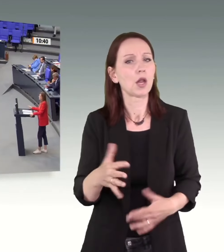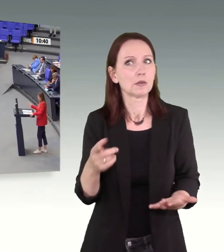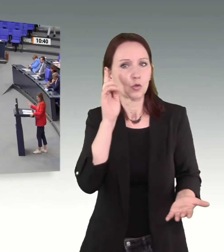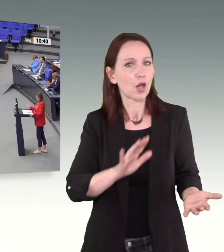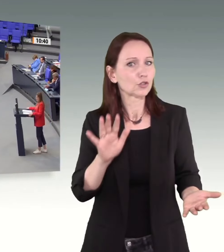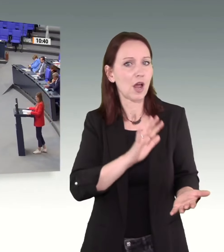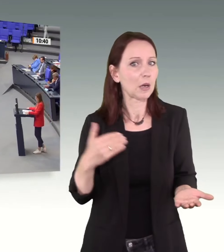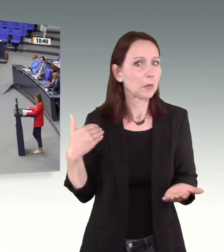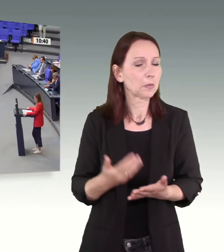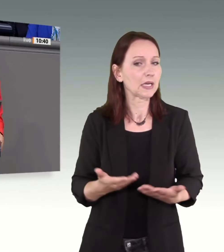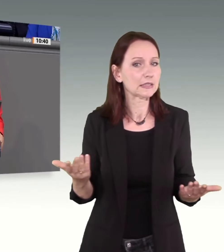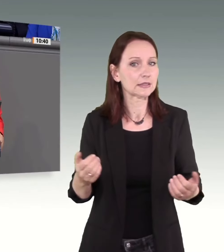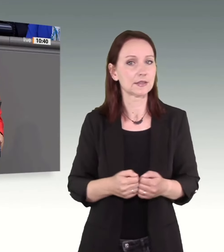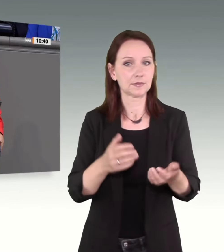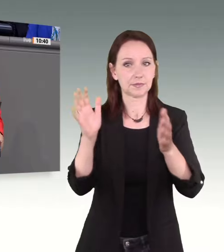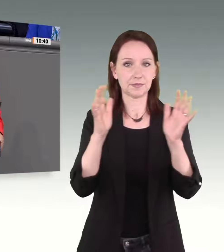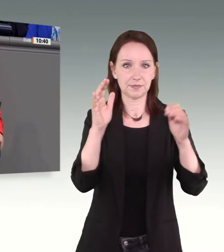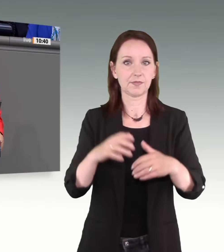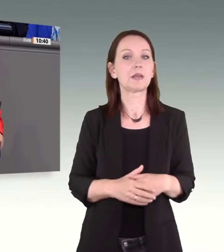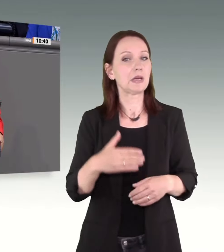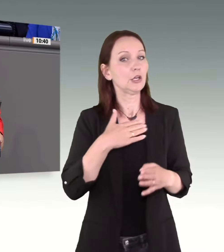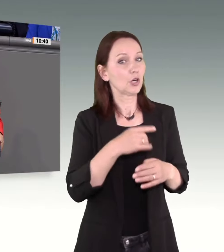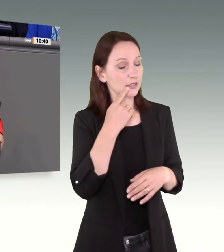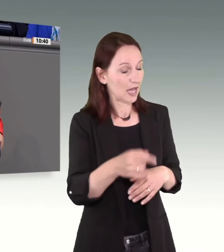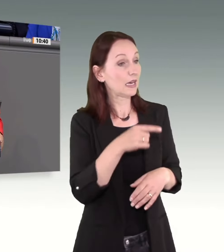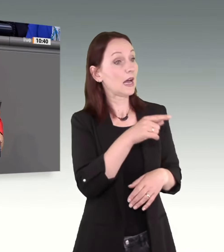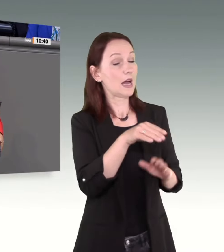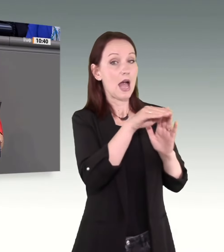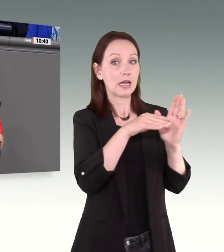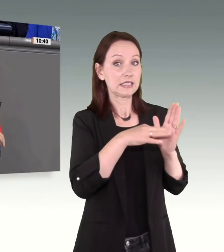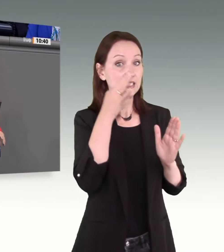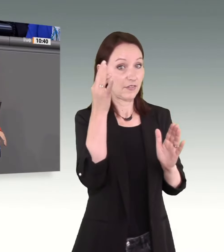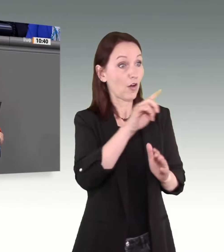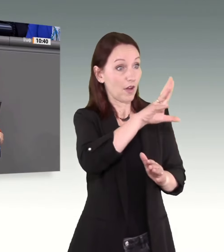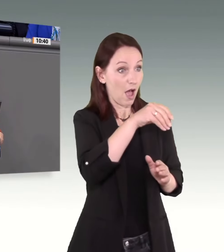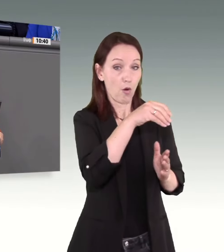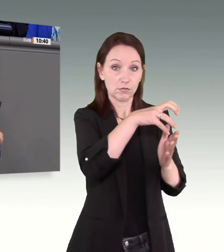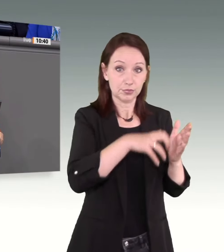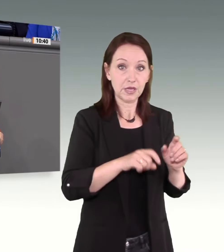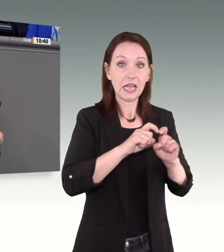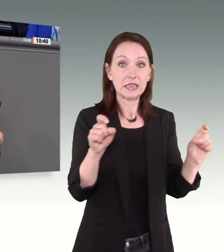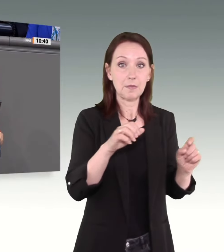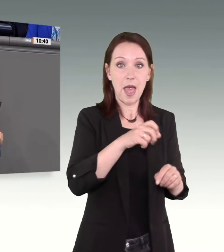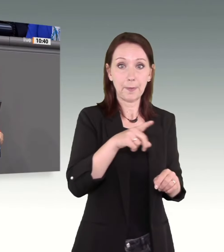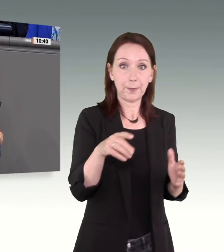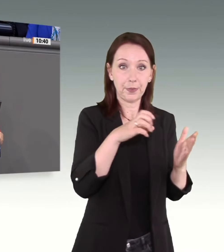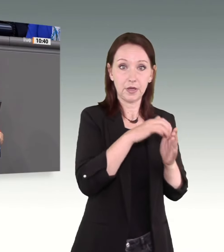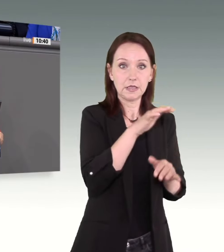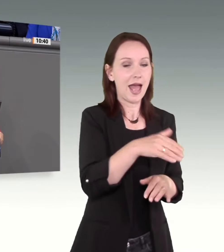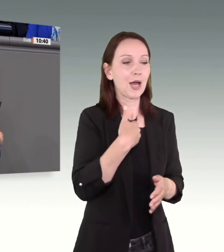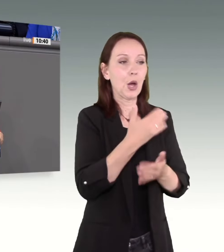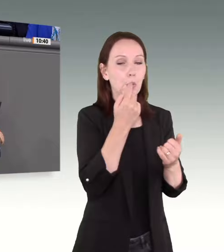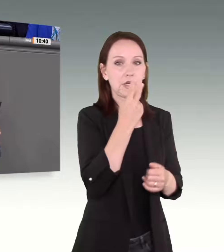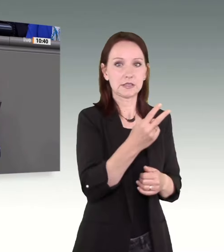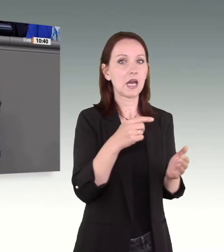Also, wie gesagt, in Ihrem Gesetzentwurf freut mich, wenn Sie da auch auf die App eingehen. Ich hatte das nicht gesehen, weil ich, wie gesagt, finde, die Ausgestaltung ist